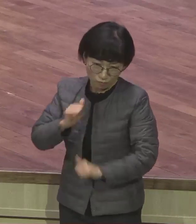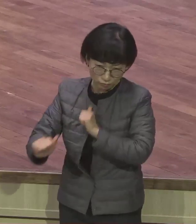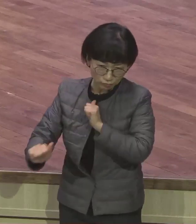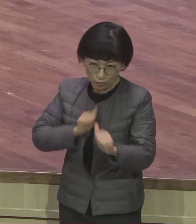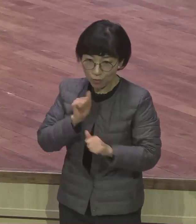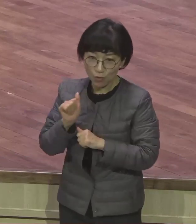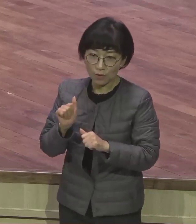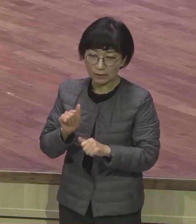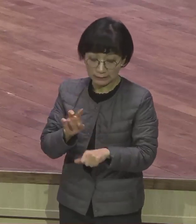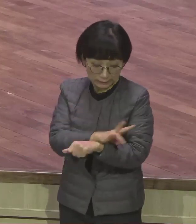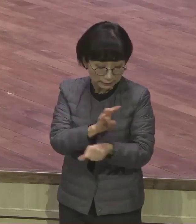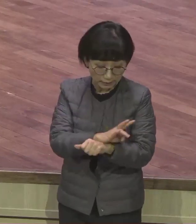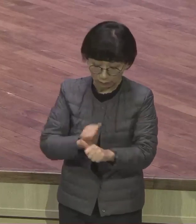건강하겠어요